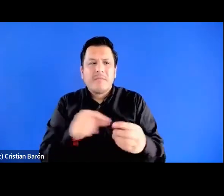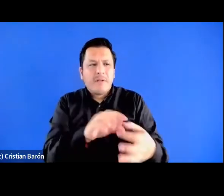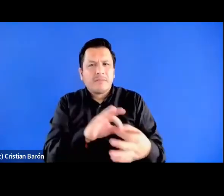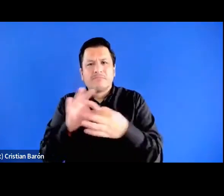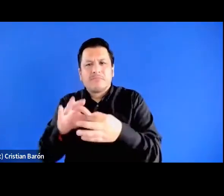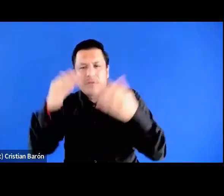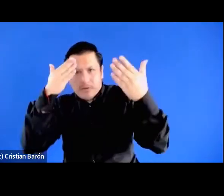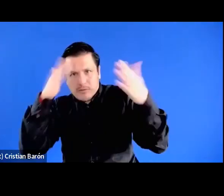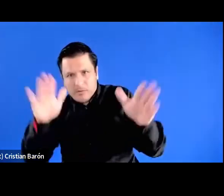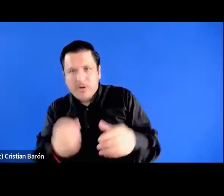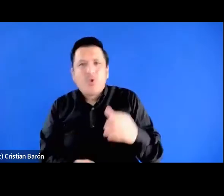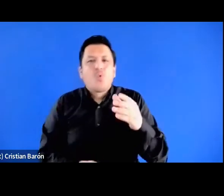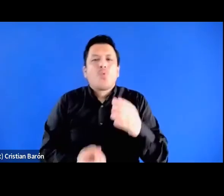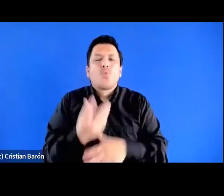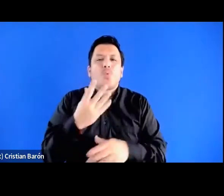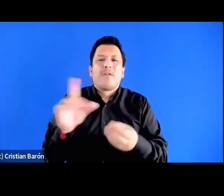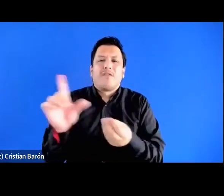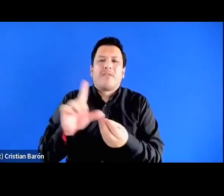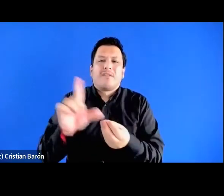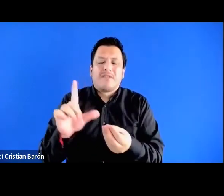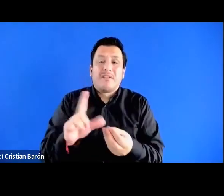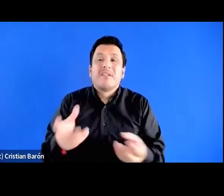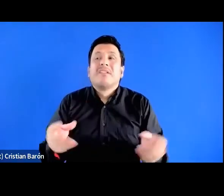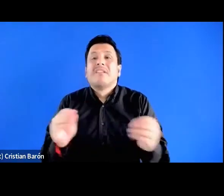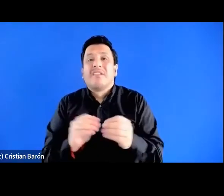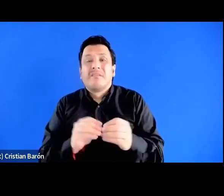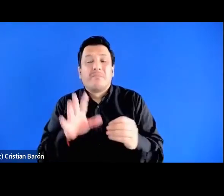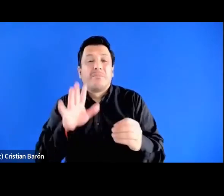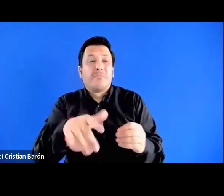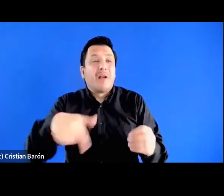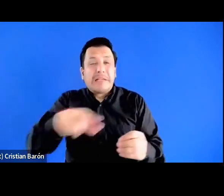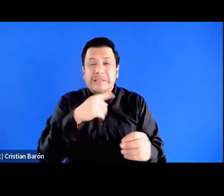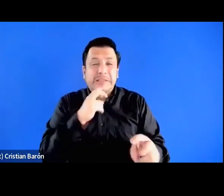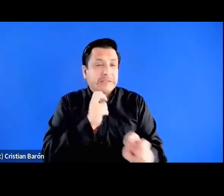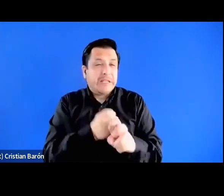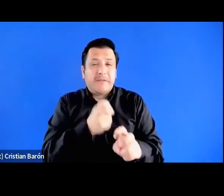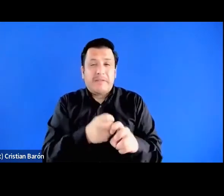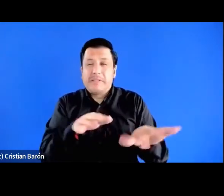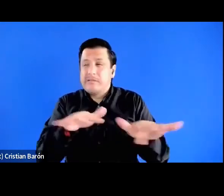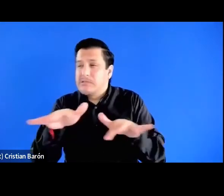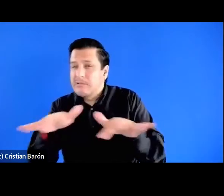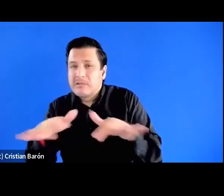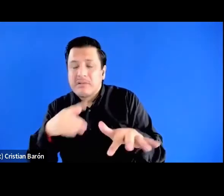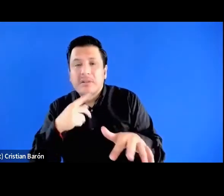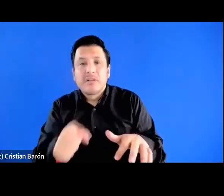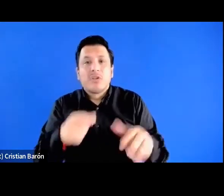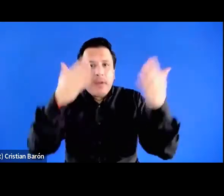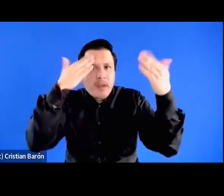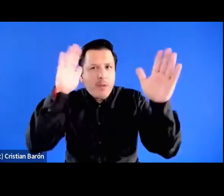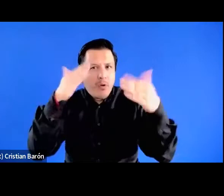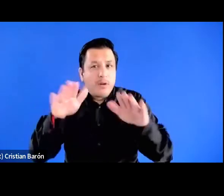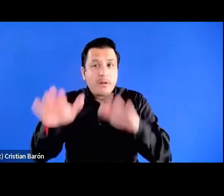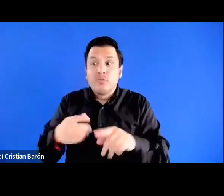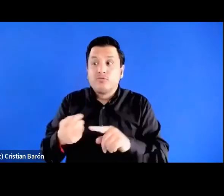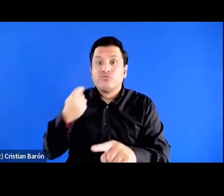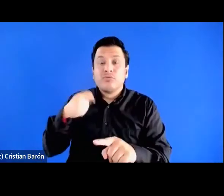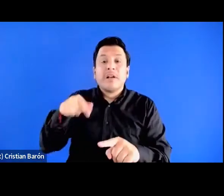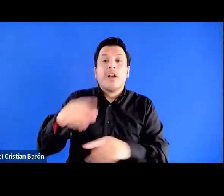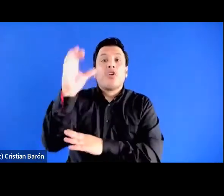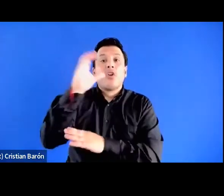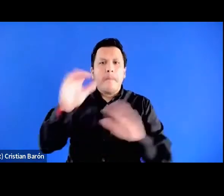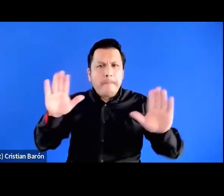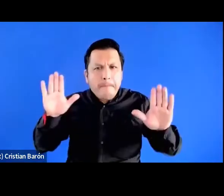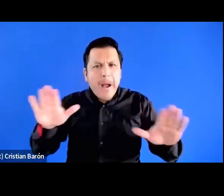con el neoliberalismo y con la crisis actual de las democracias representativas, el reciente paro nacional vivido en Colombia,